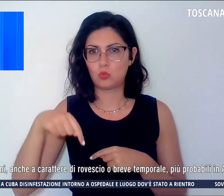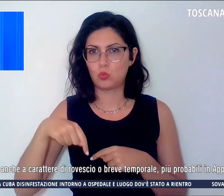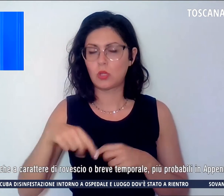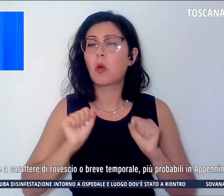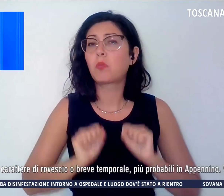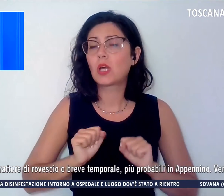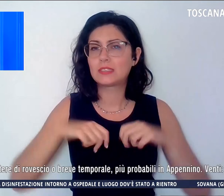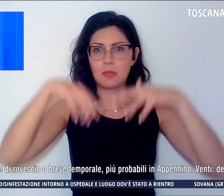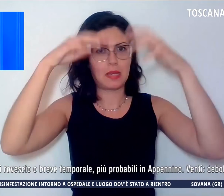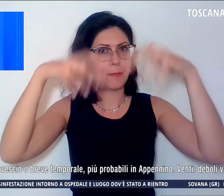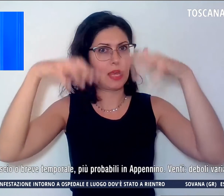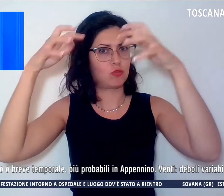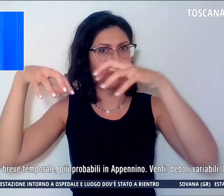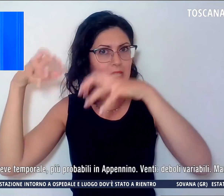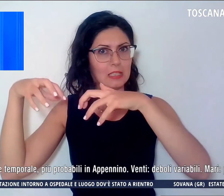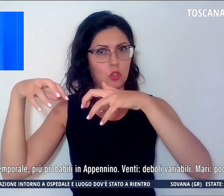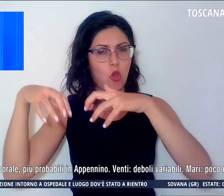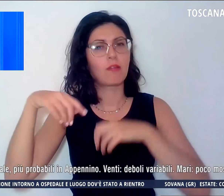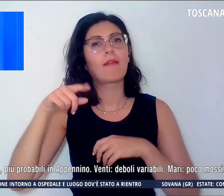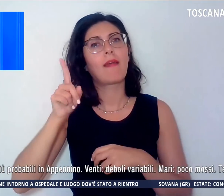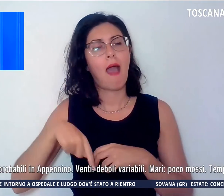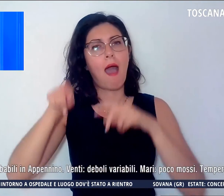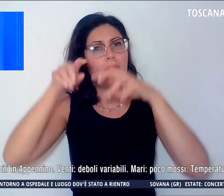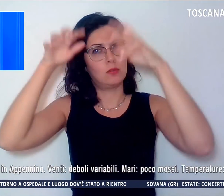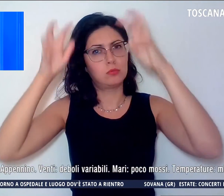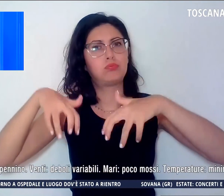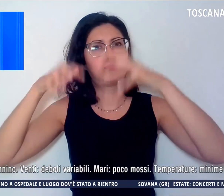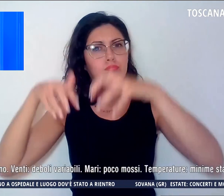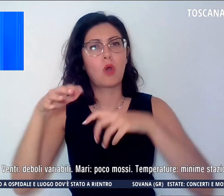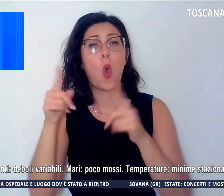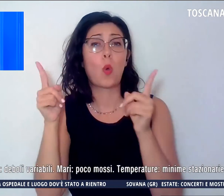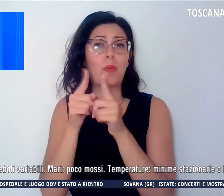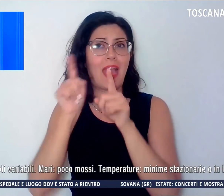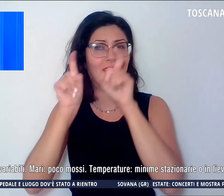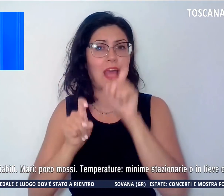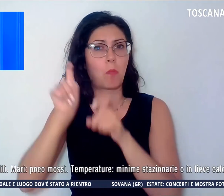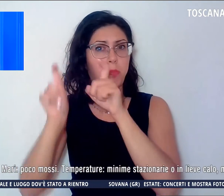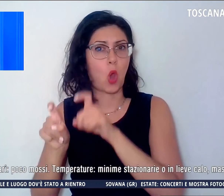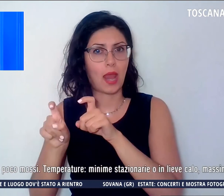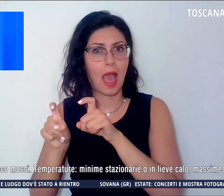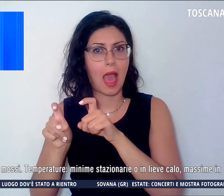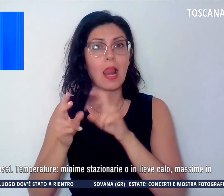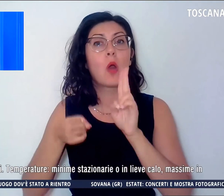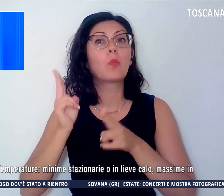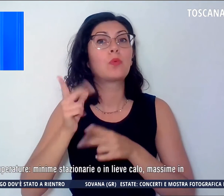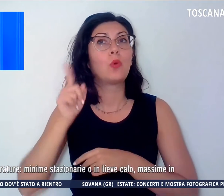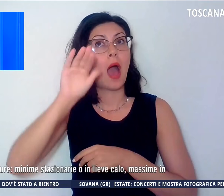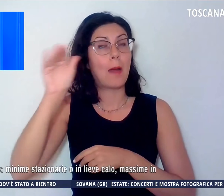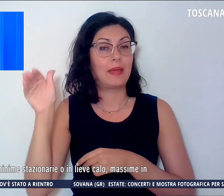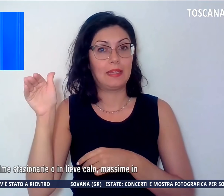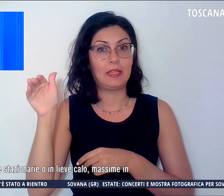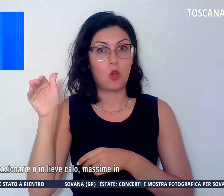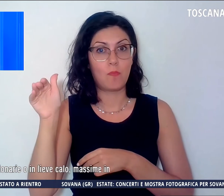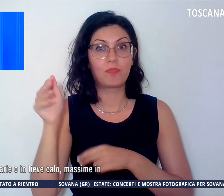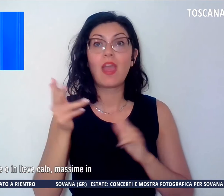precipitazioni anche a carattere di rovescio o breve temporale più probabili in Appennino. Venti